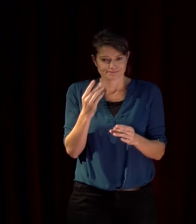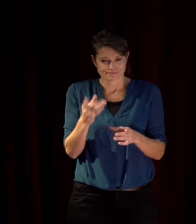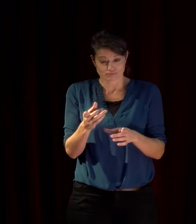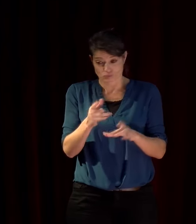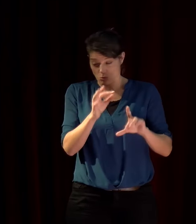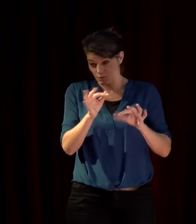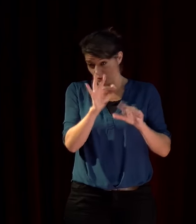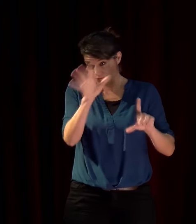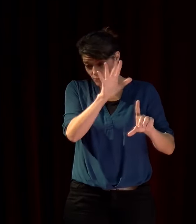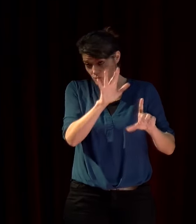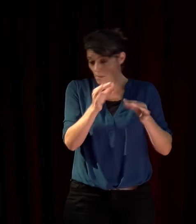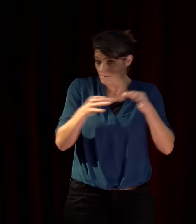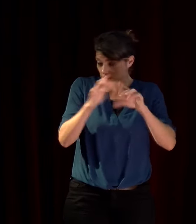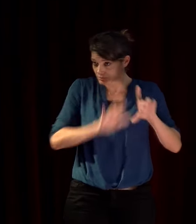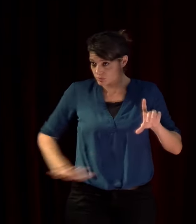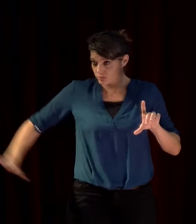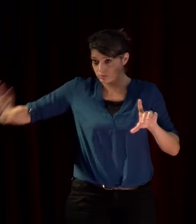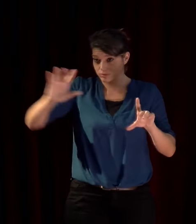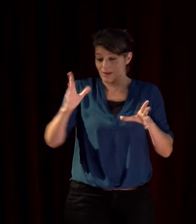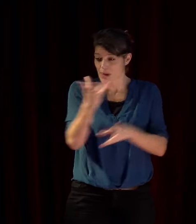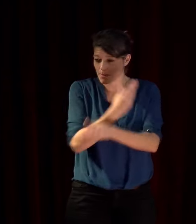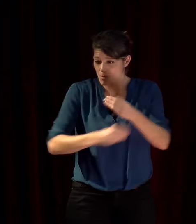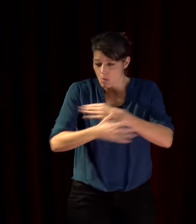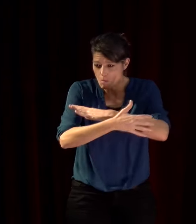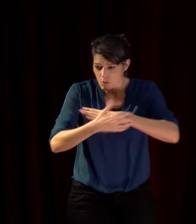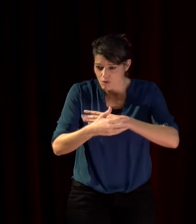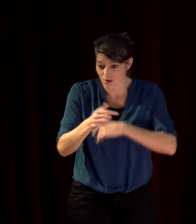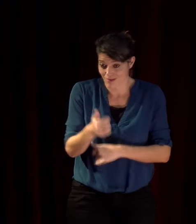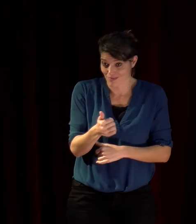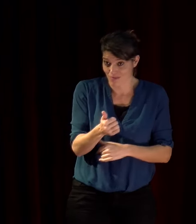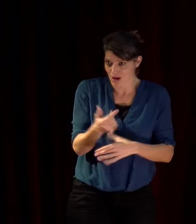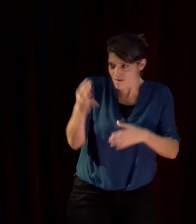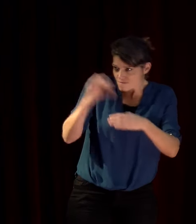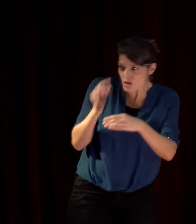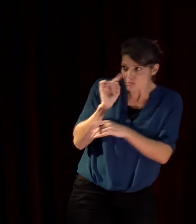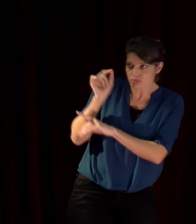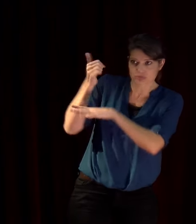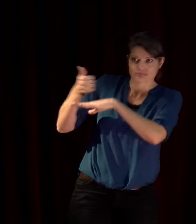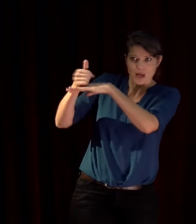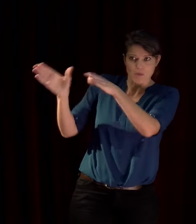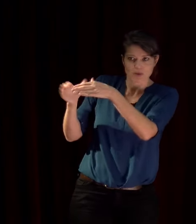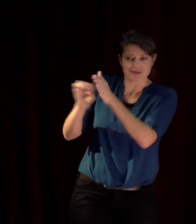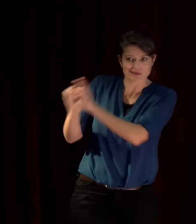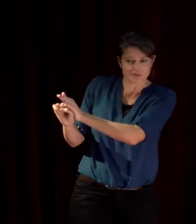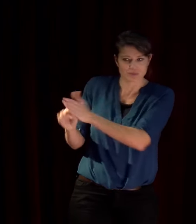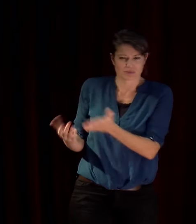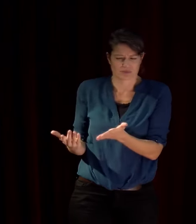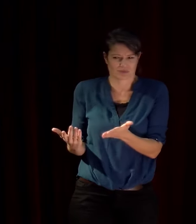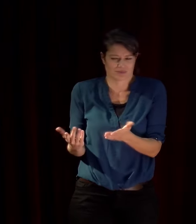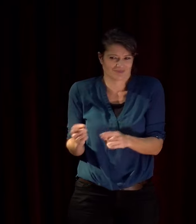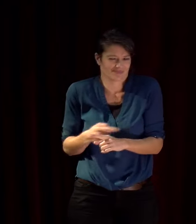nos pays que ces partis remportent les plus grands souffrages il y a trois